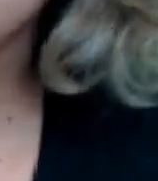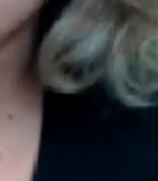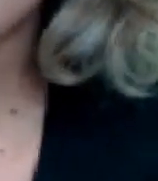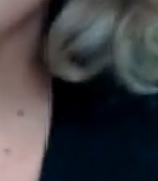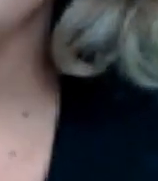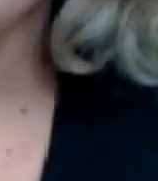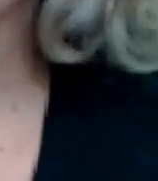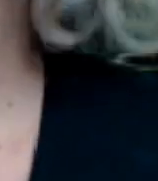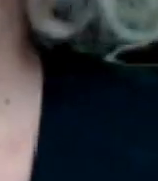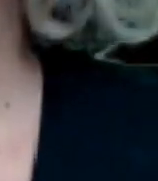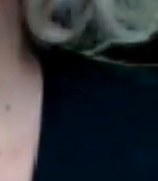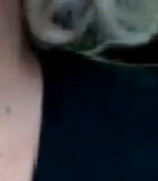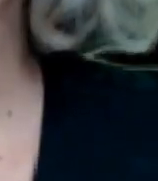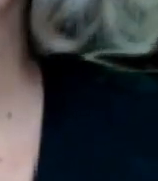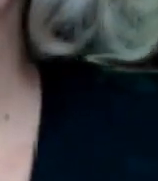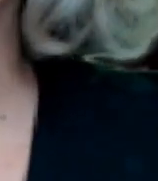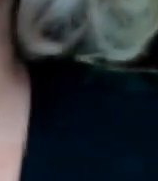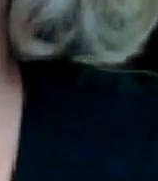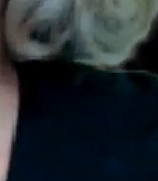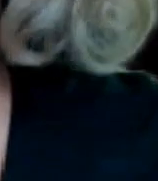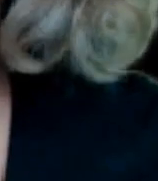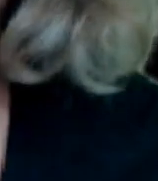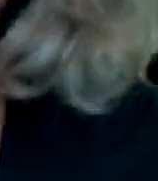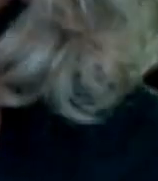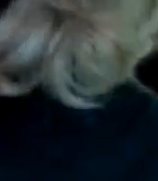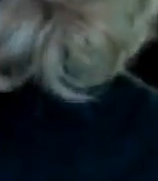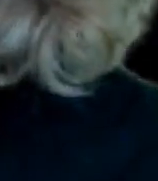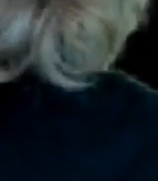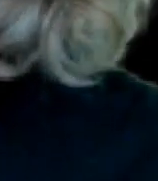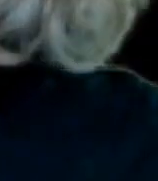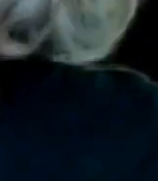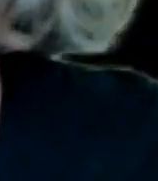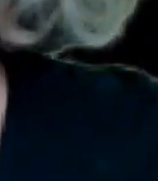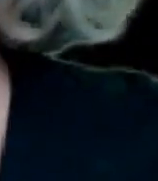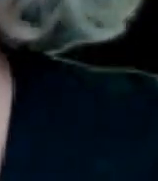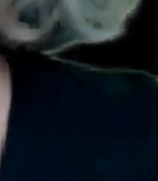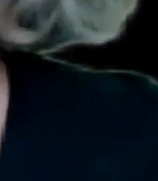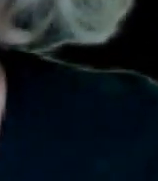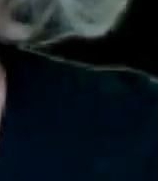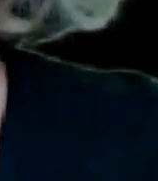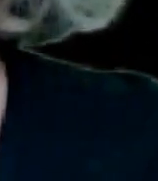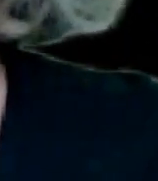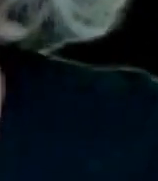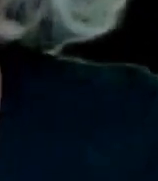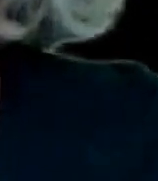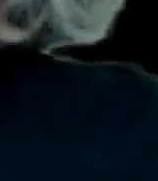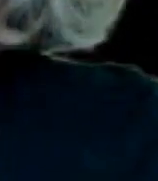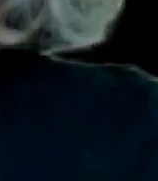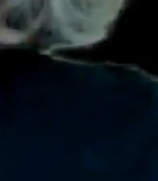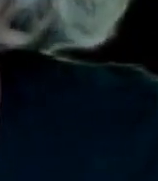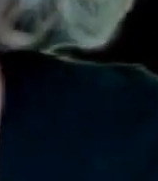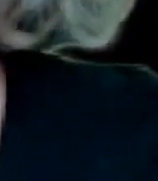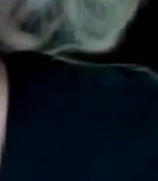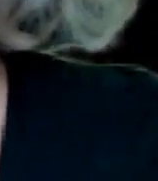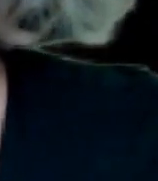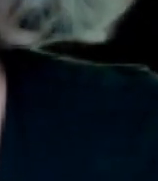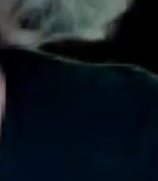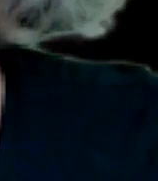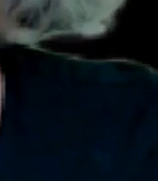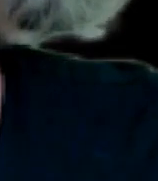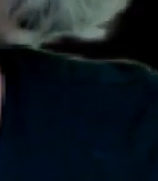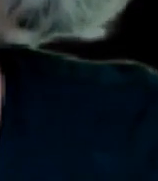eso de que de que estamos diciendo de que lo que que pueden aprender de Andrés que pueden aprender